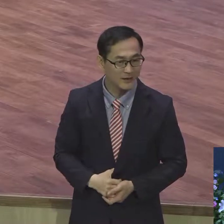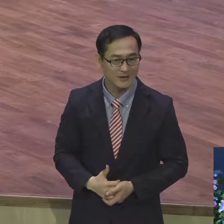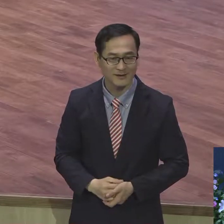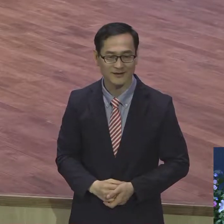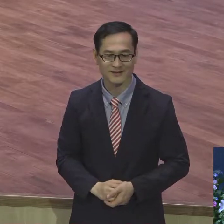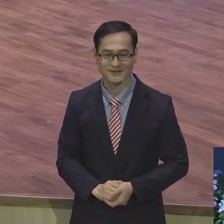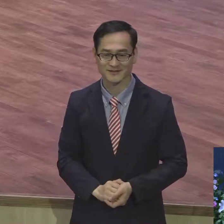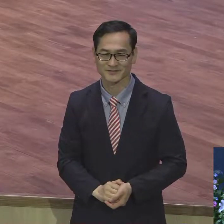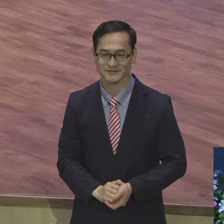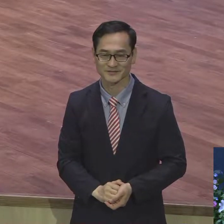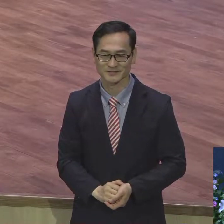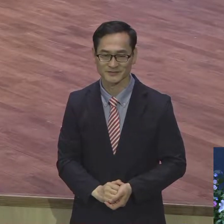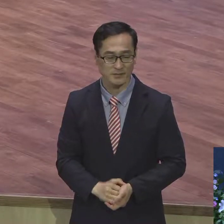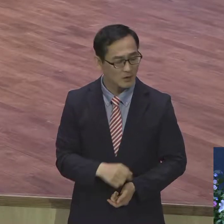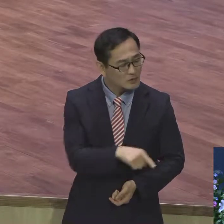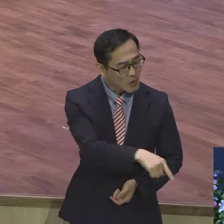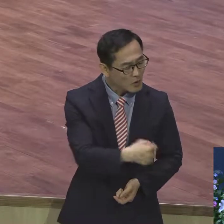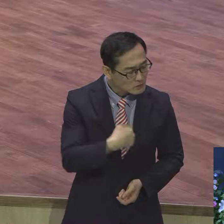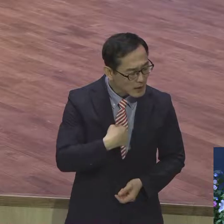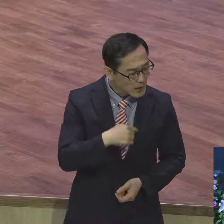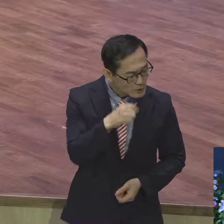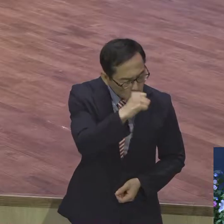넌 왜 엄마가 좋아? 그냥.